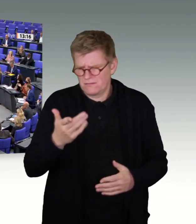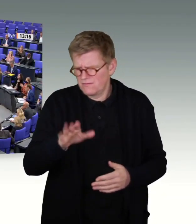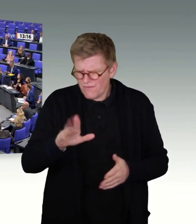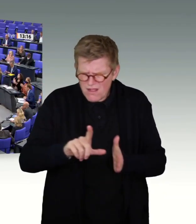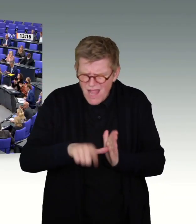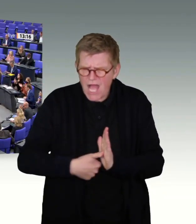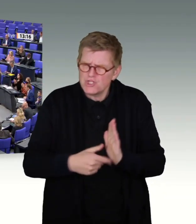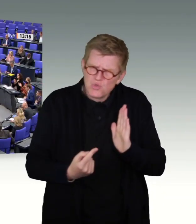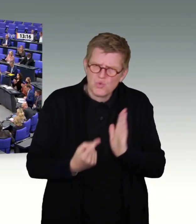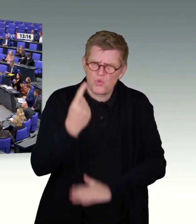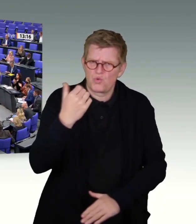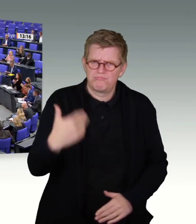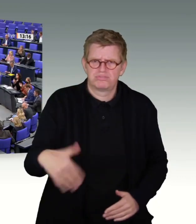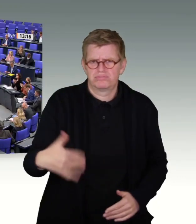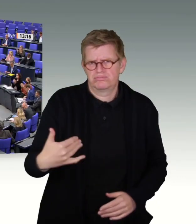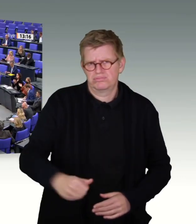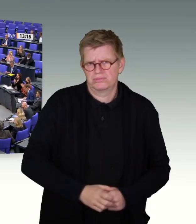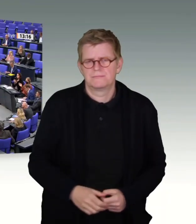liebe Kolleginnen und Kollegen.